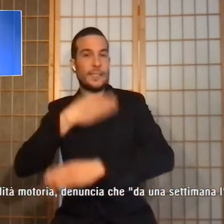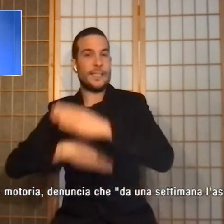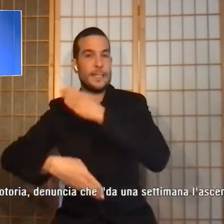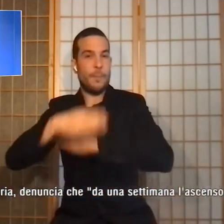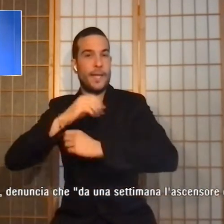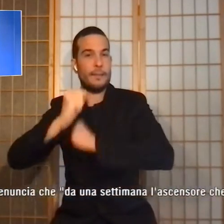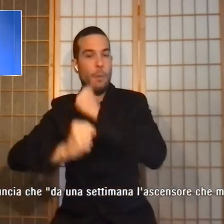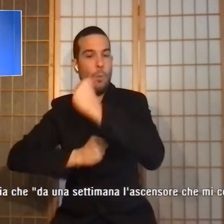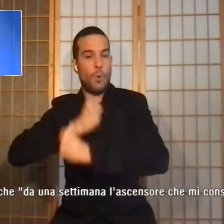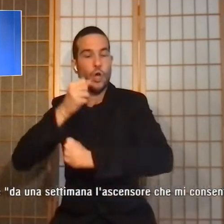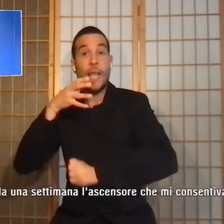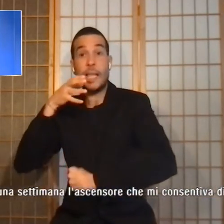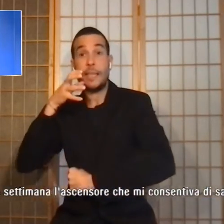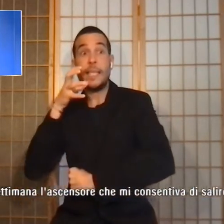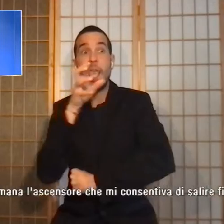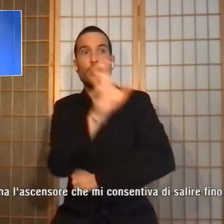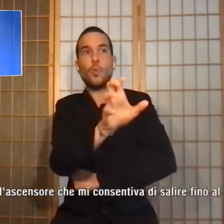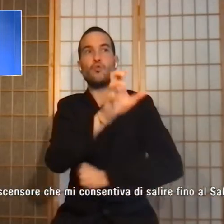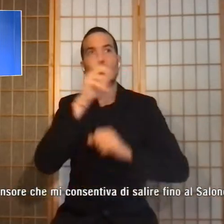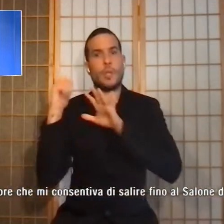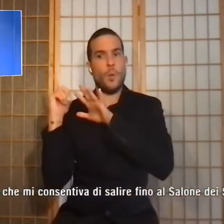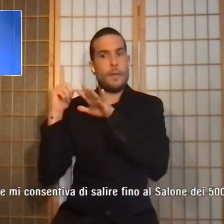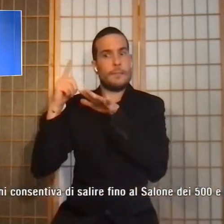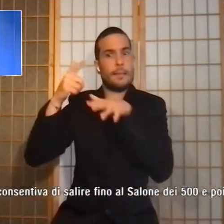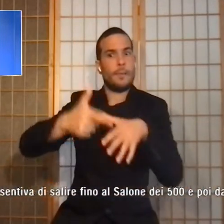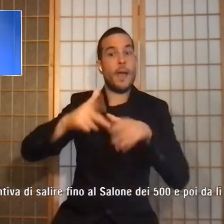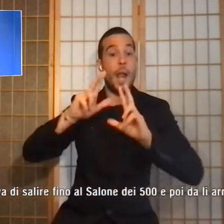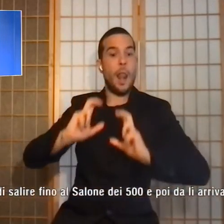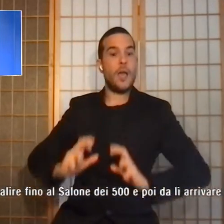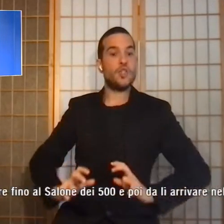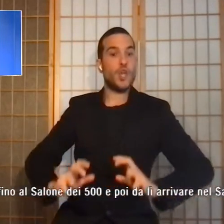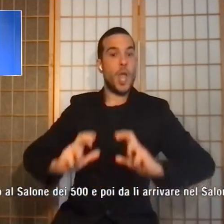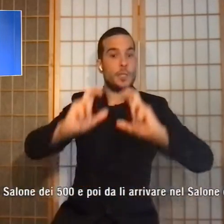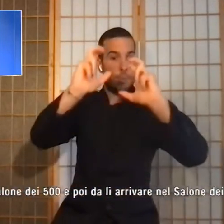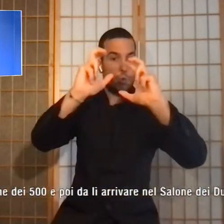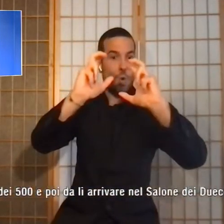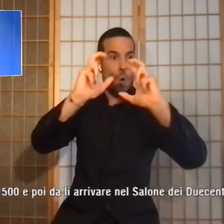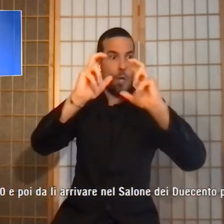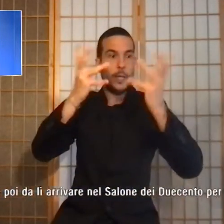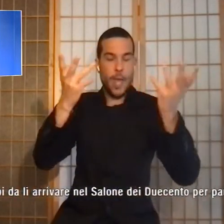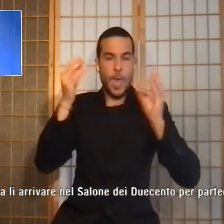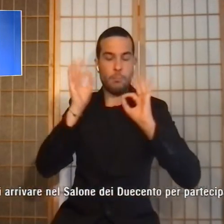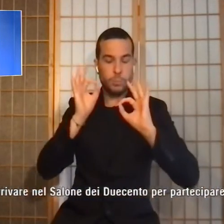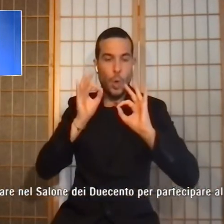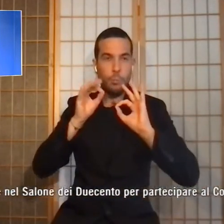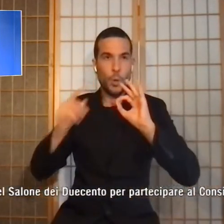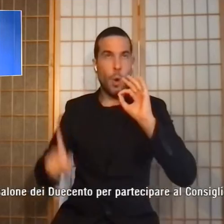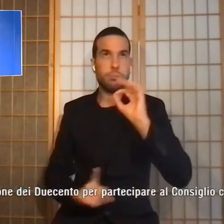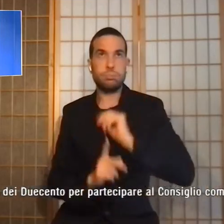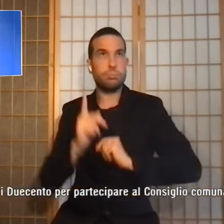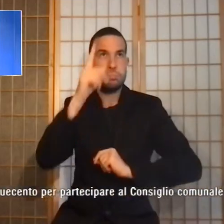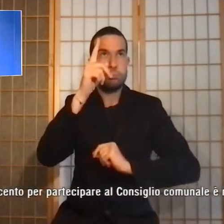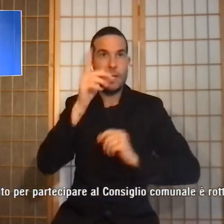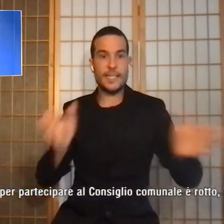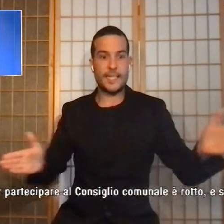denuncia che da una settimana l'ascensore che le consentiva di salire fino al Salone del Cinquecento